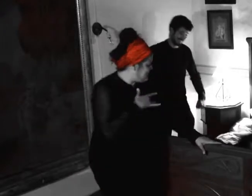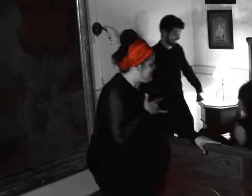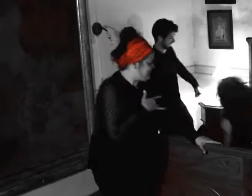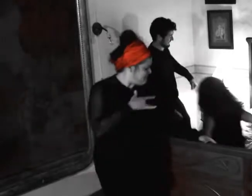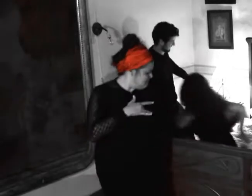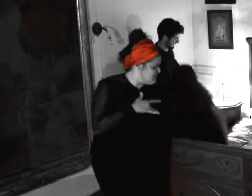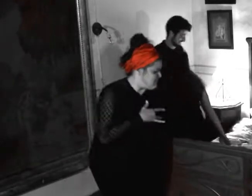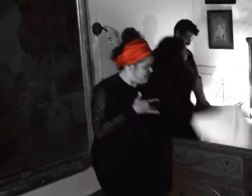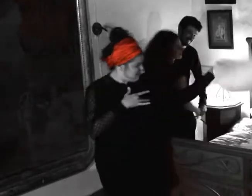Carpintero